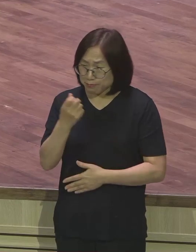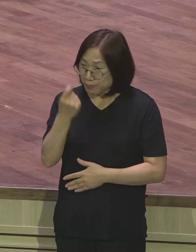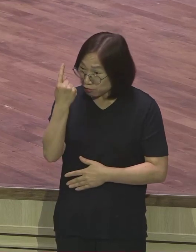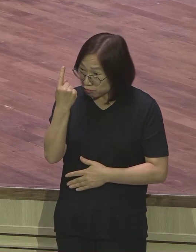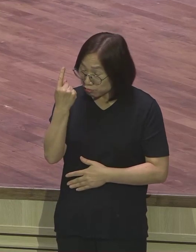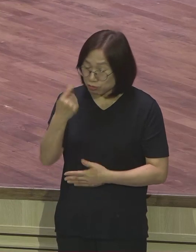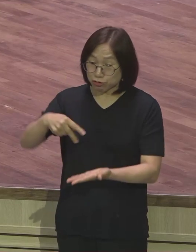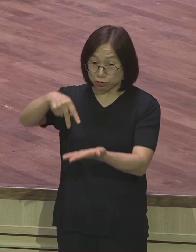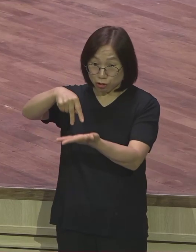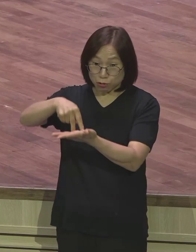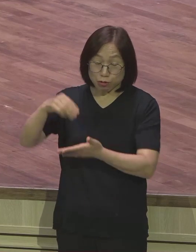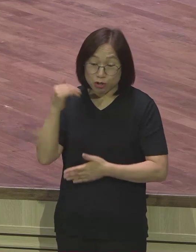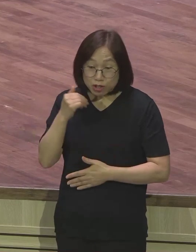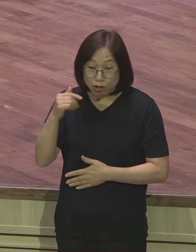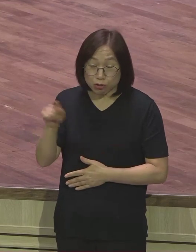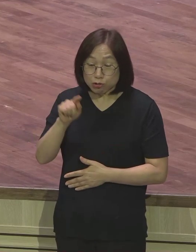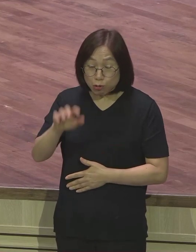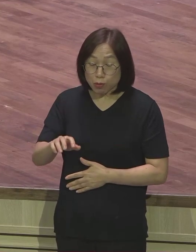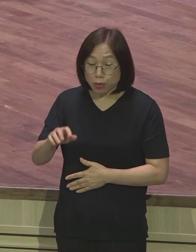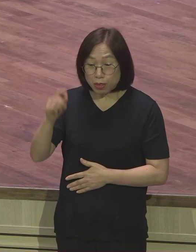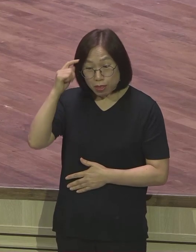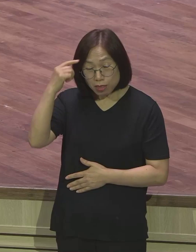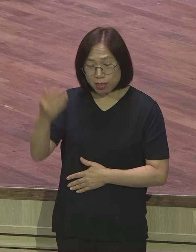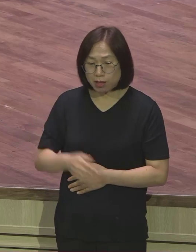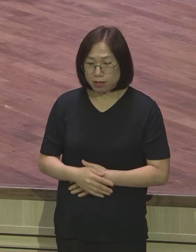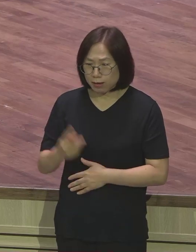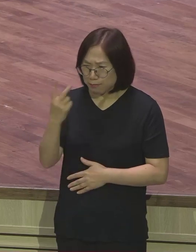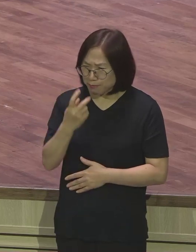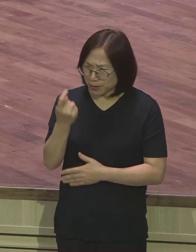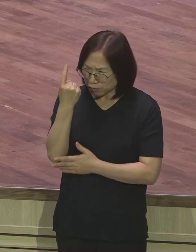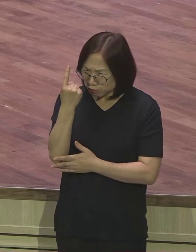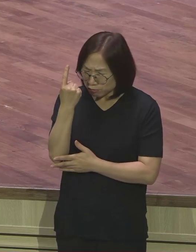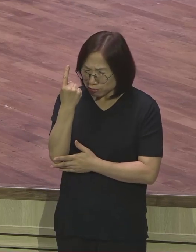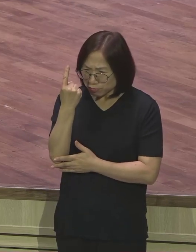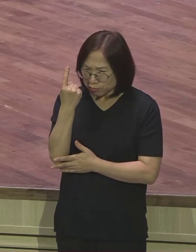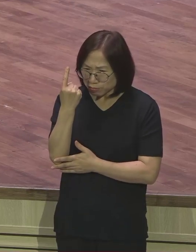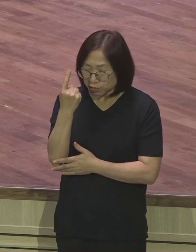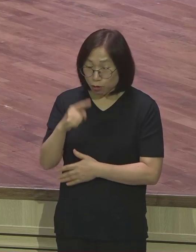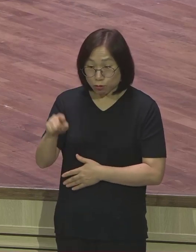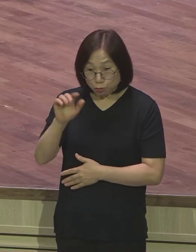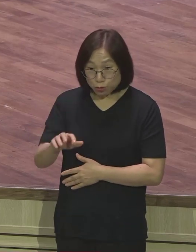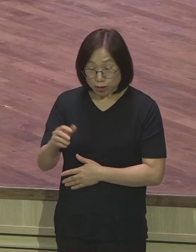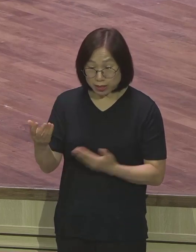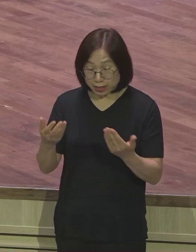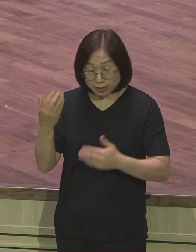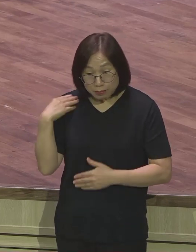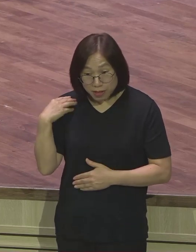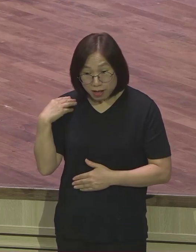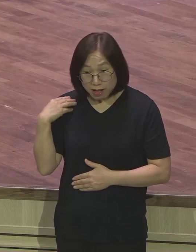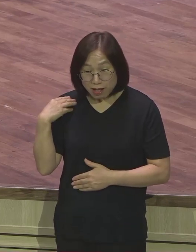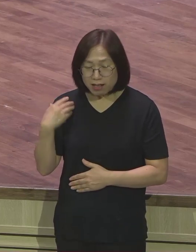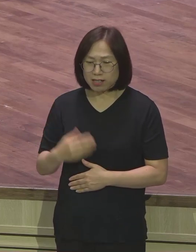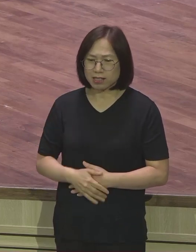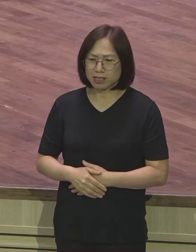있어야 됩니까 파수꾼은 어디에서 파수해야 됩니까 저 지하에서